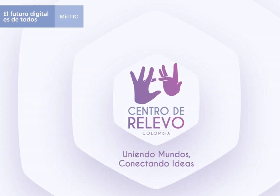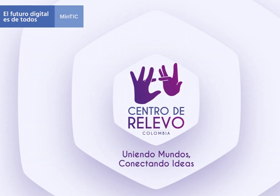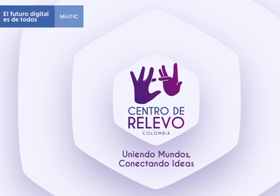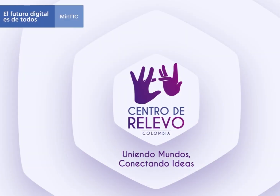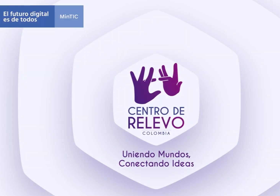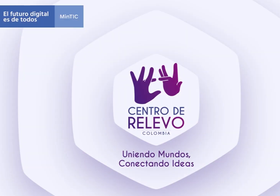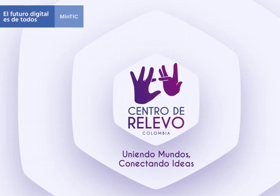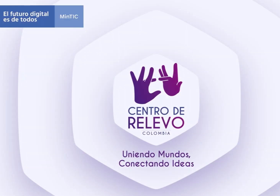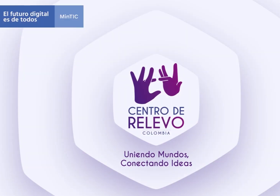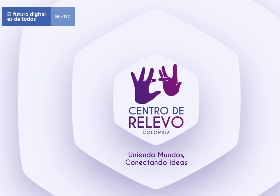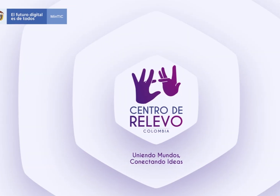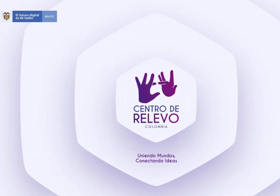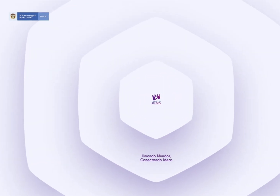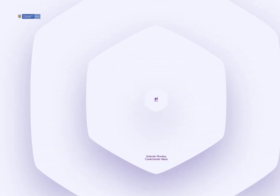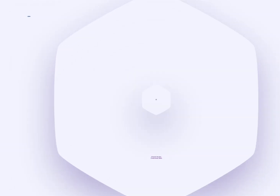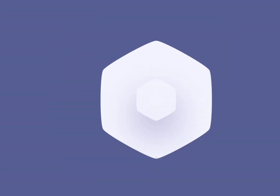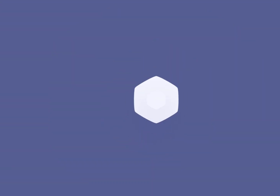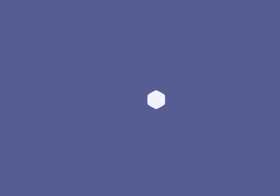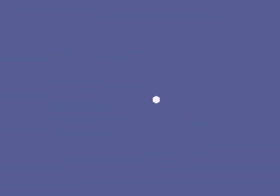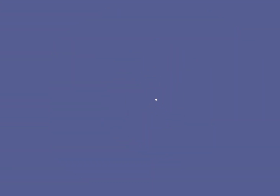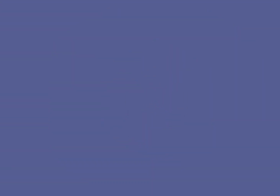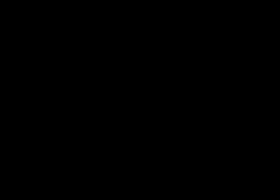chao chao ¡Gracias!